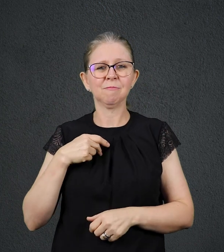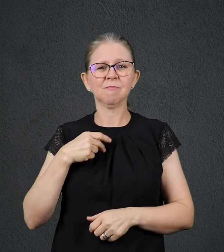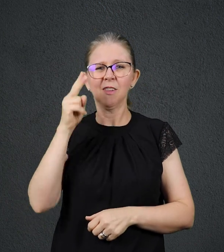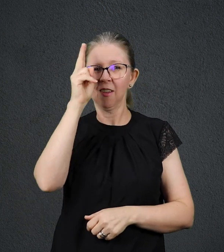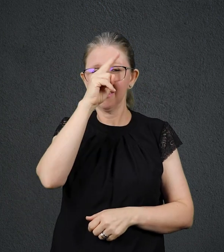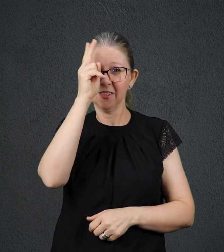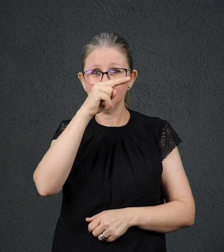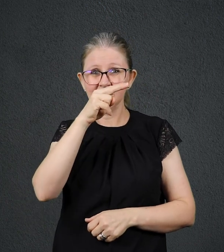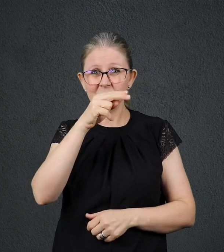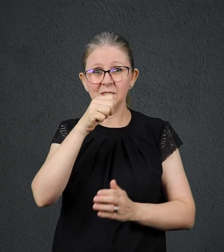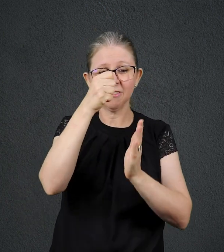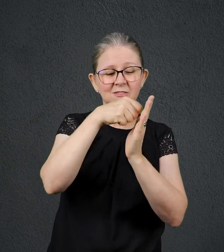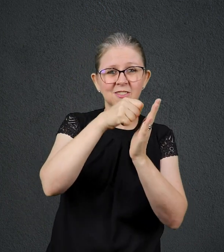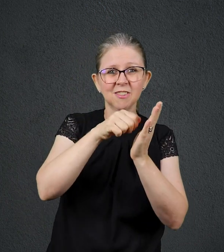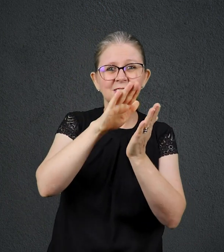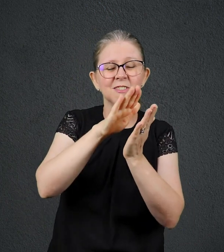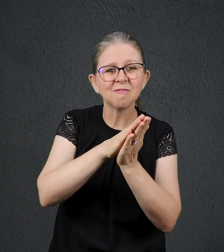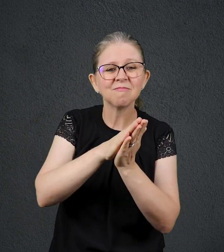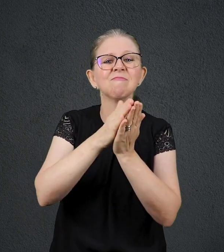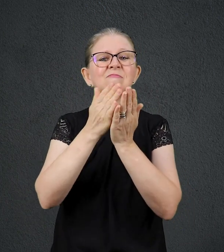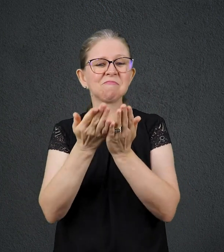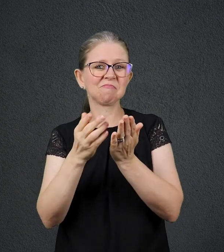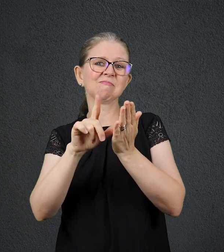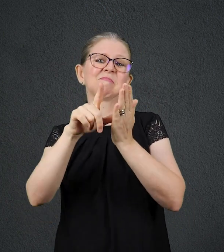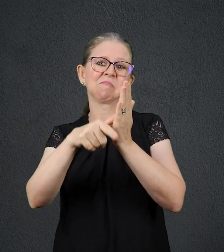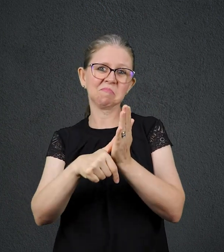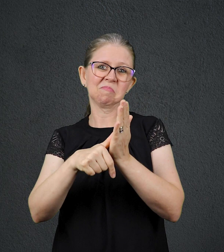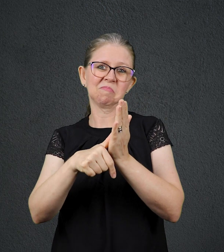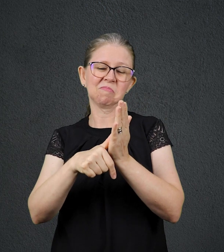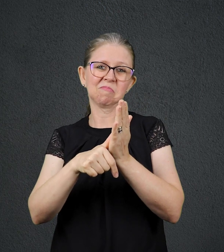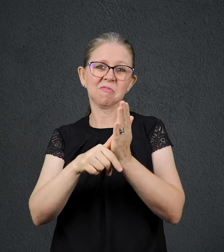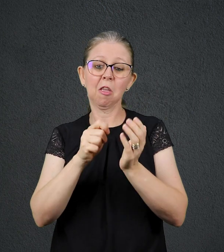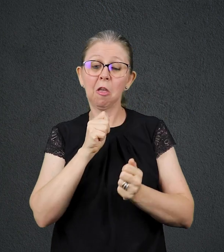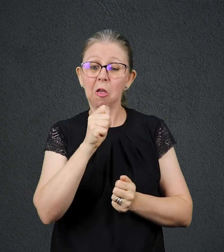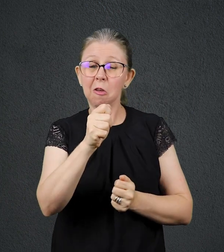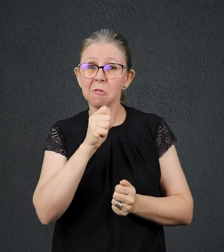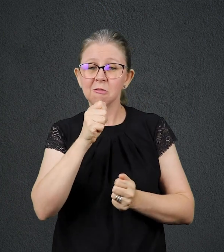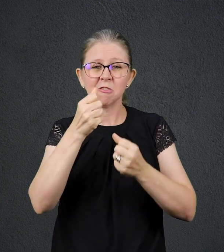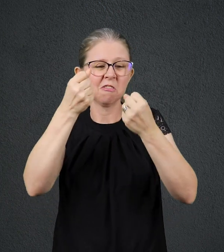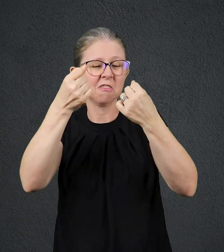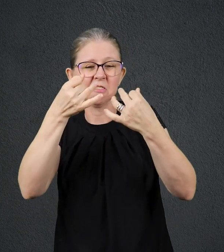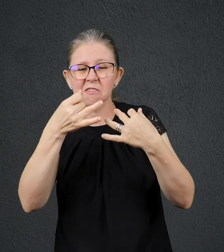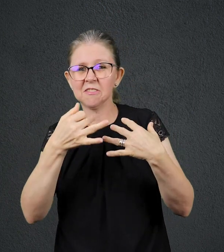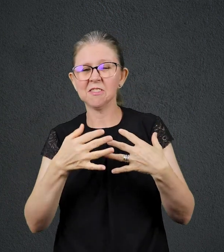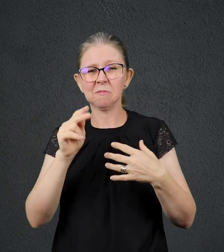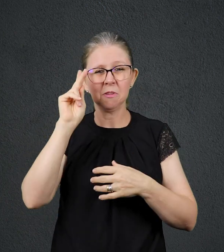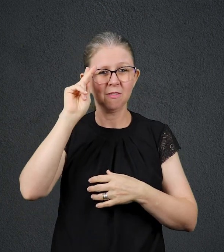Milagre no Rio Kwai. Um jornal comentou a obra Toda história traz a realidade do Evangelho ao nosso